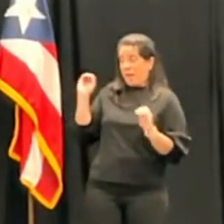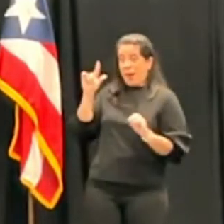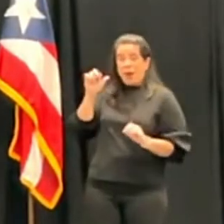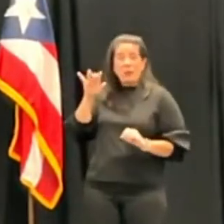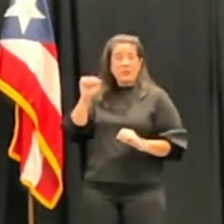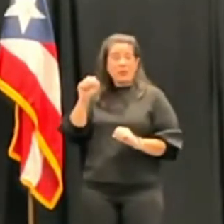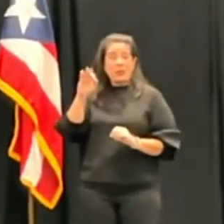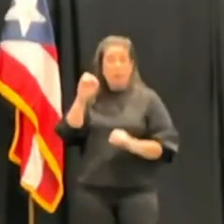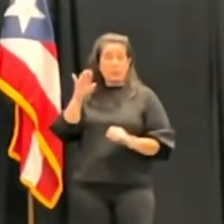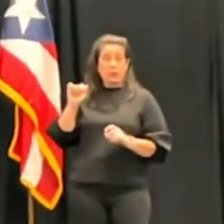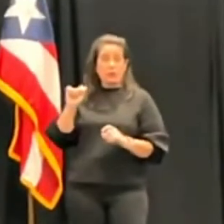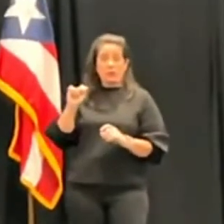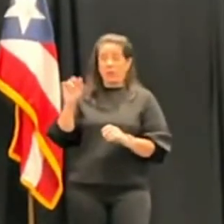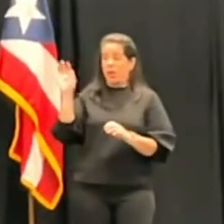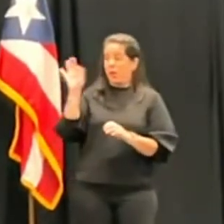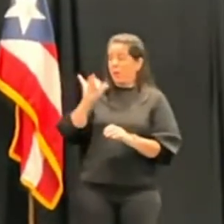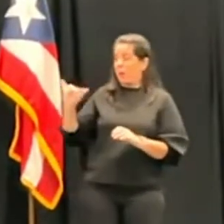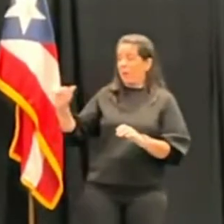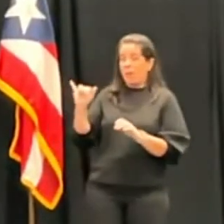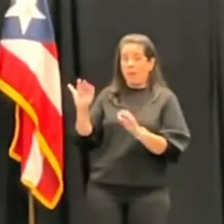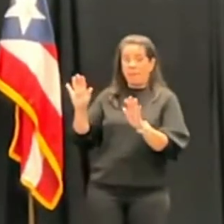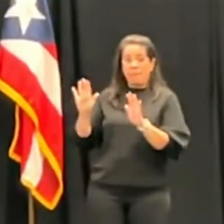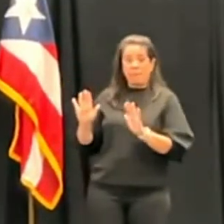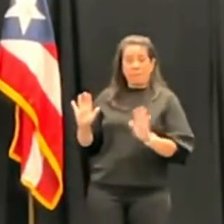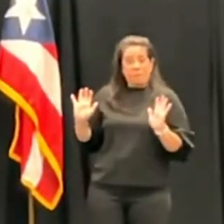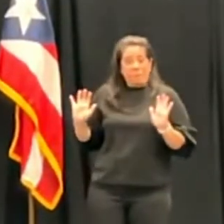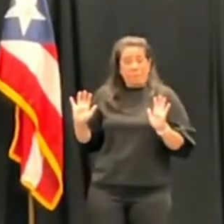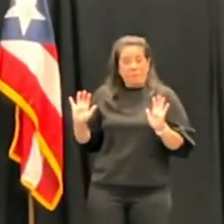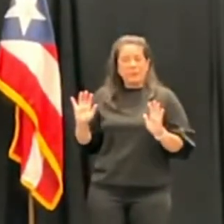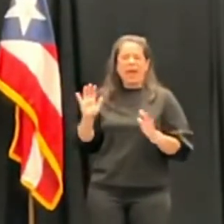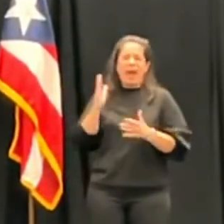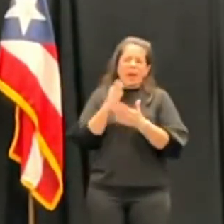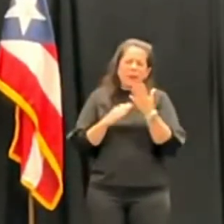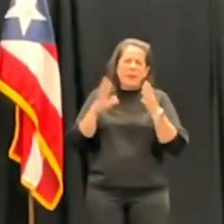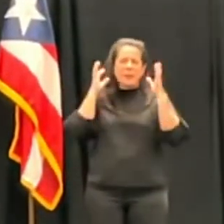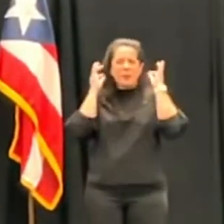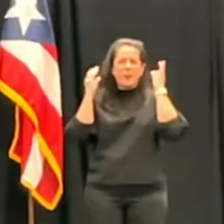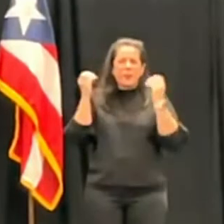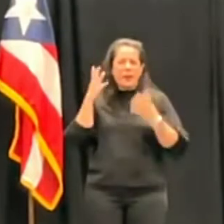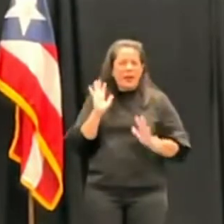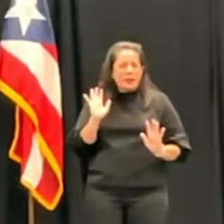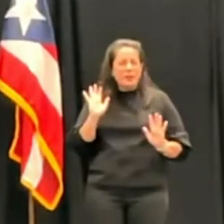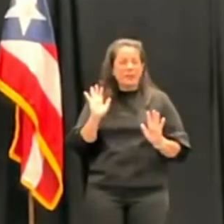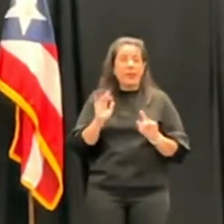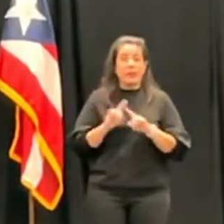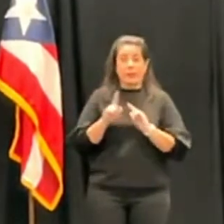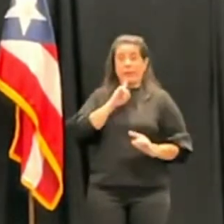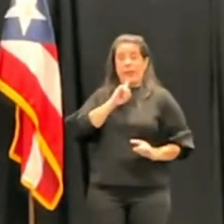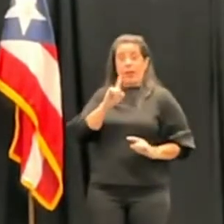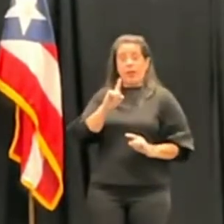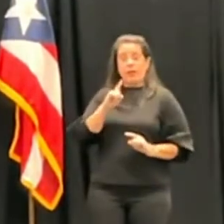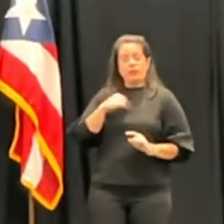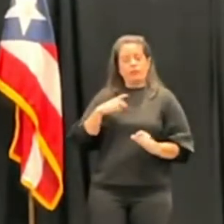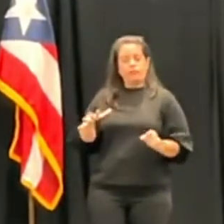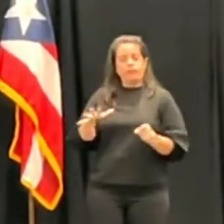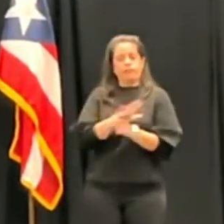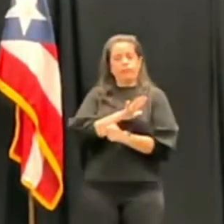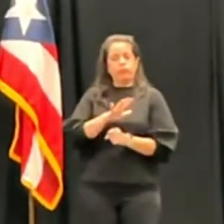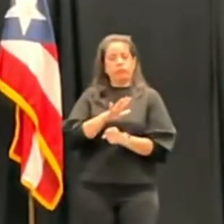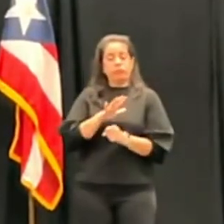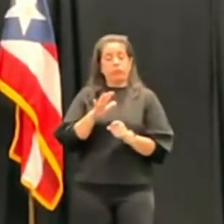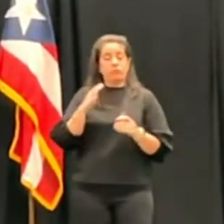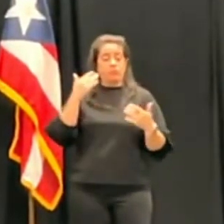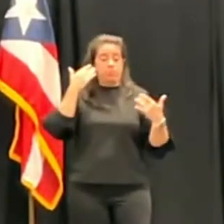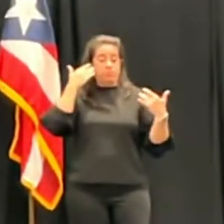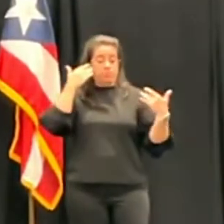Fortunio. Está igualito. No se pone viejo. Una escanita. Pero la realidad es que yo estoy totalmente ajena,